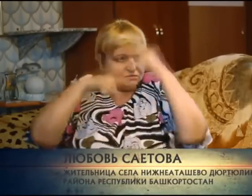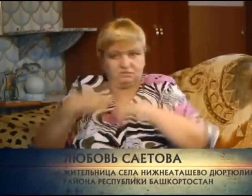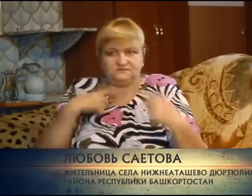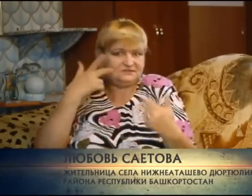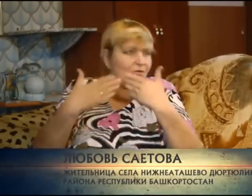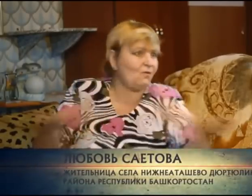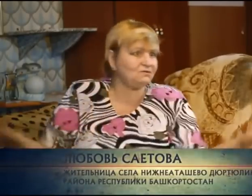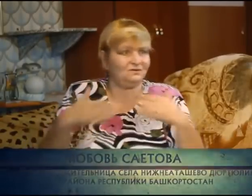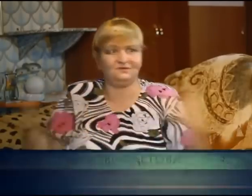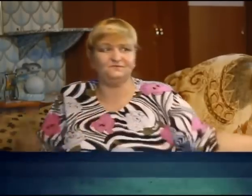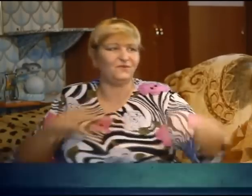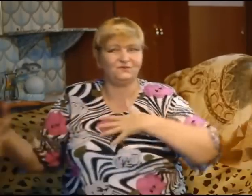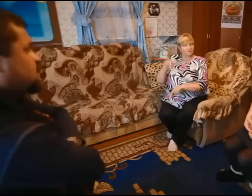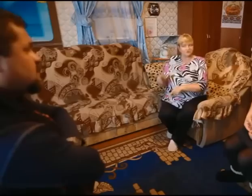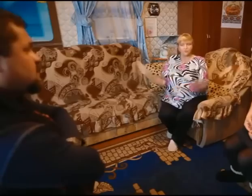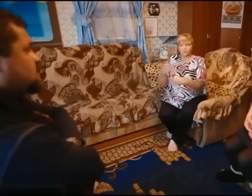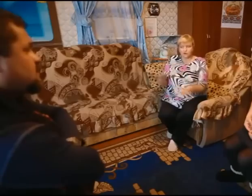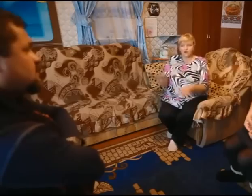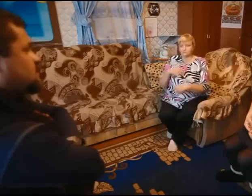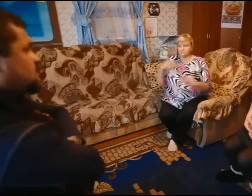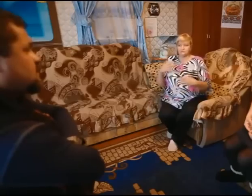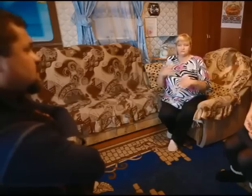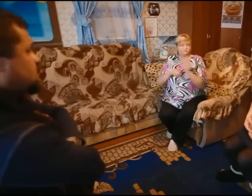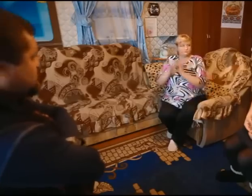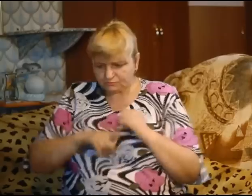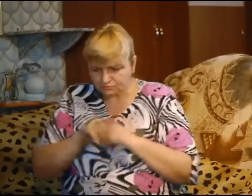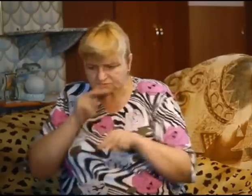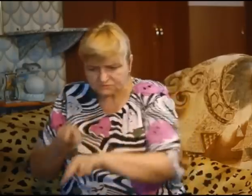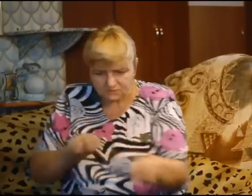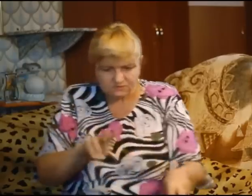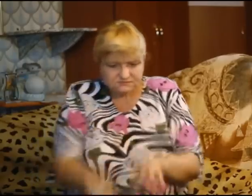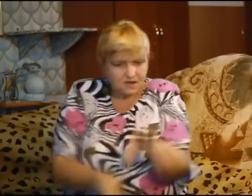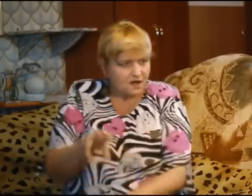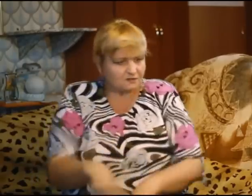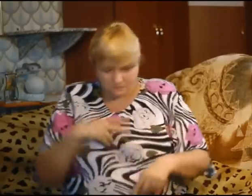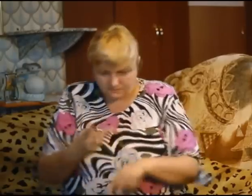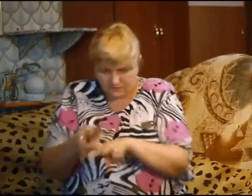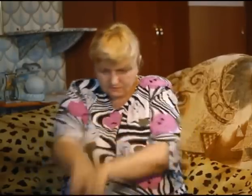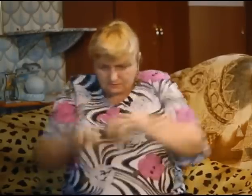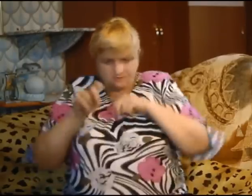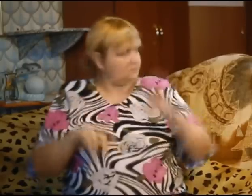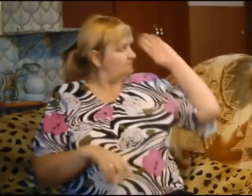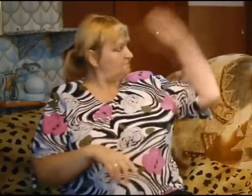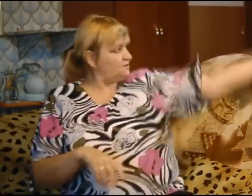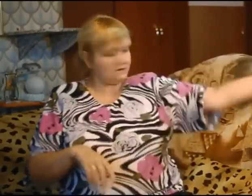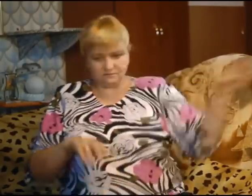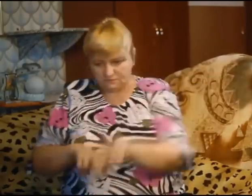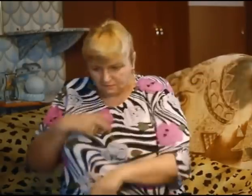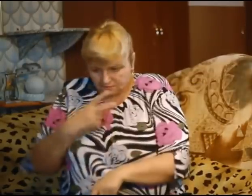должны были как-то пролезть. Все затянуто прочно, все двери закрыты. Потом, следующее лето, курицы умерли. Точно так же. Я